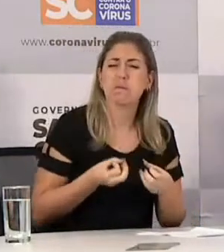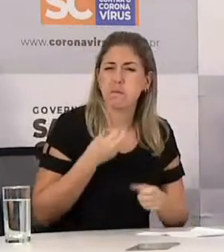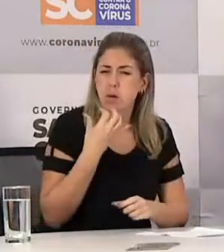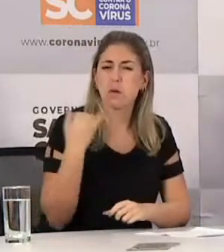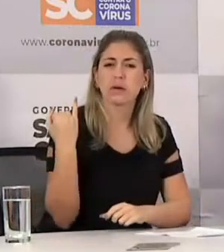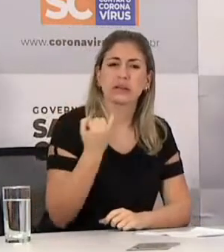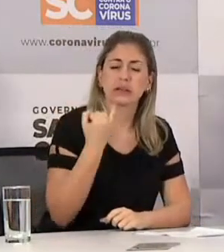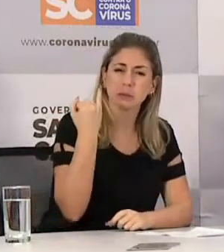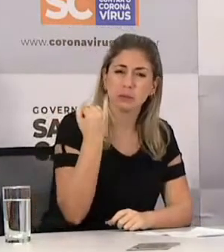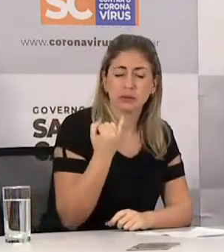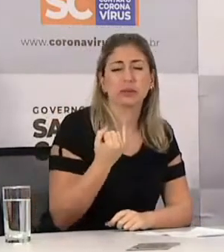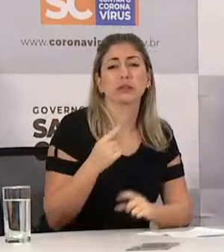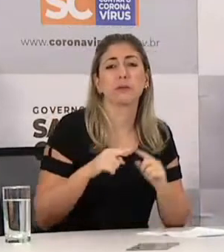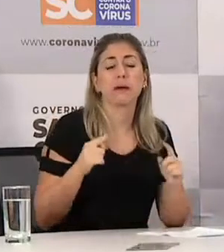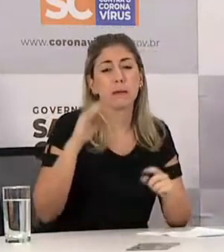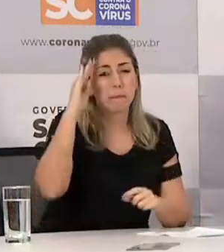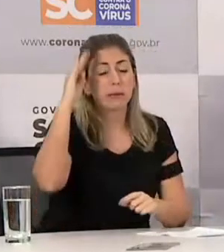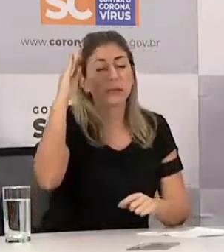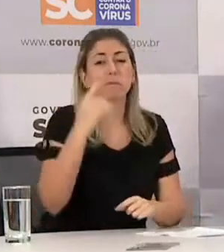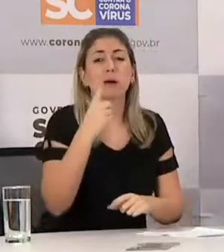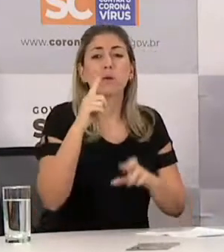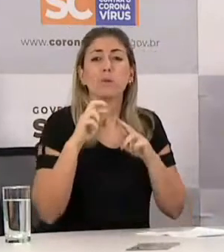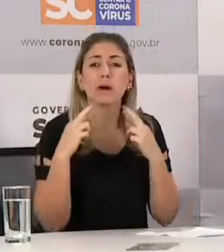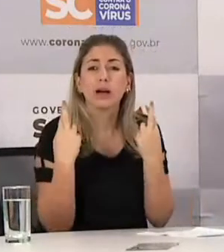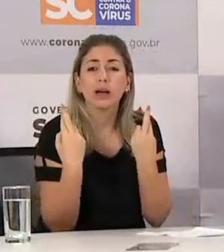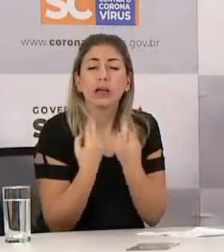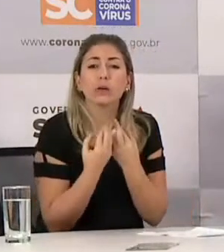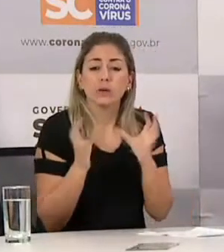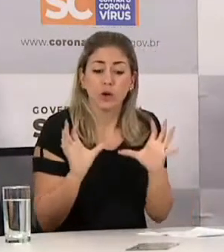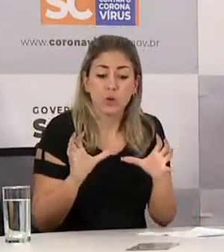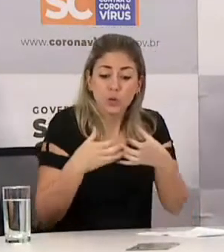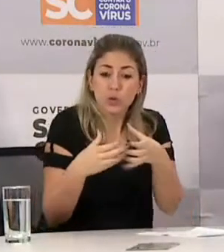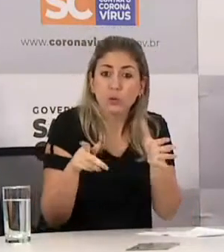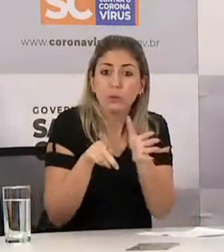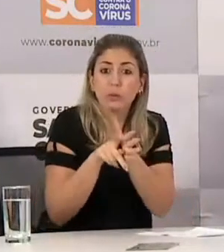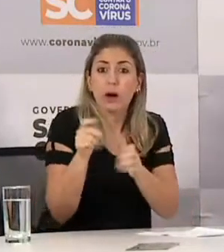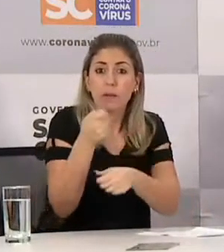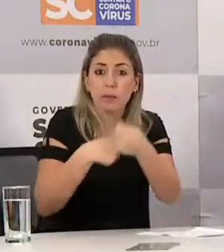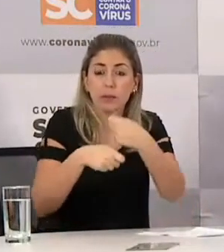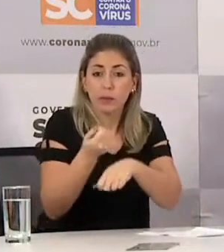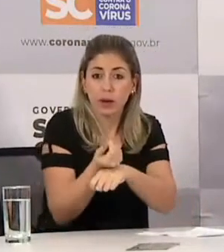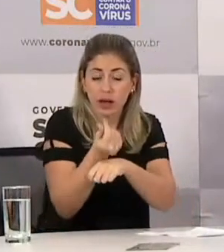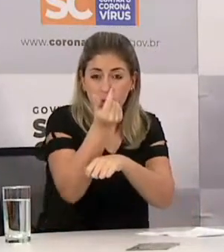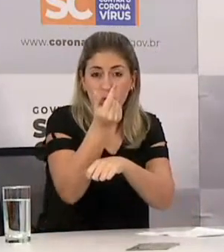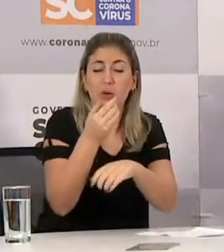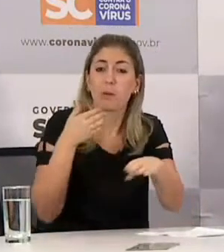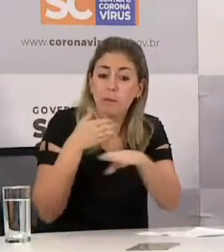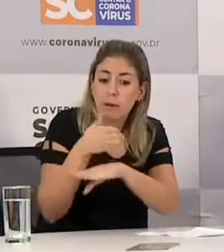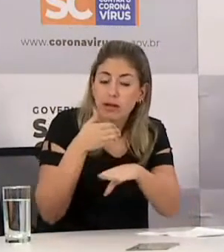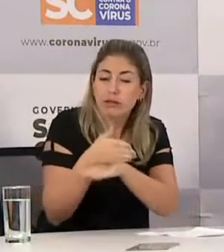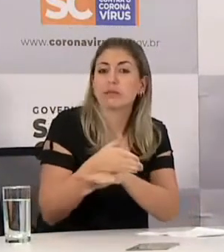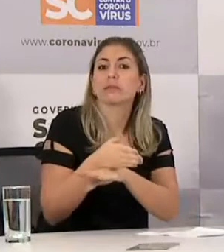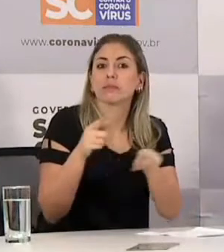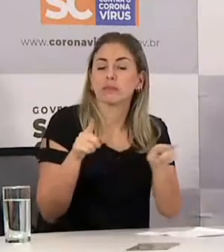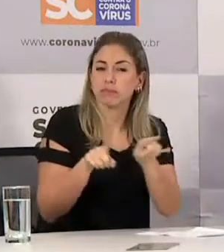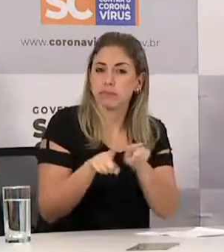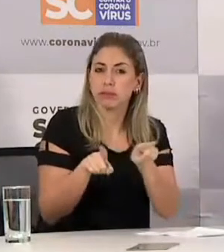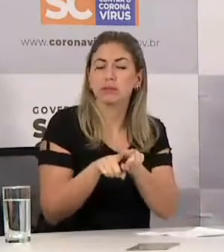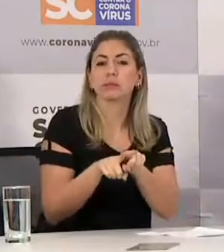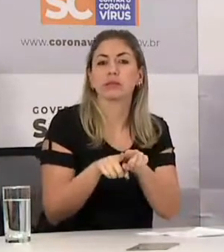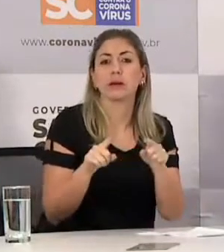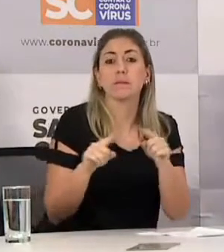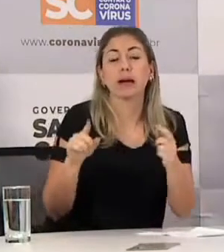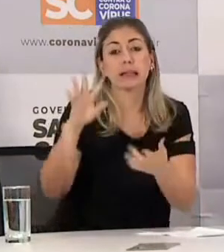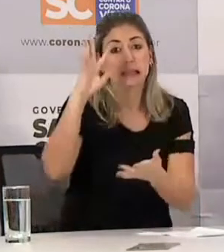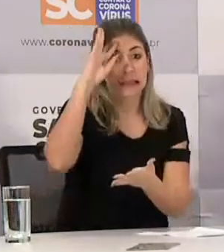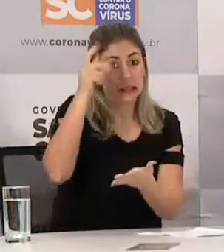deliberação no grupo econômico, no qual participaram diversas entidades, que eu vou citar a seguir, mas que a